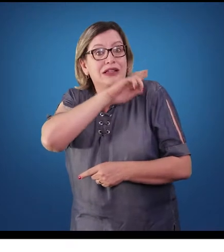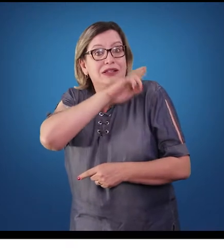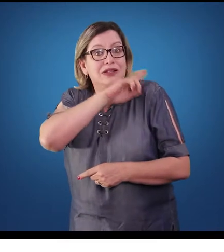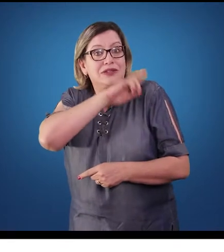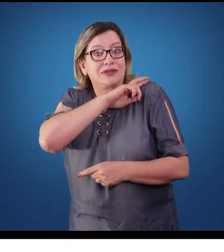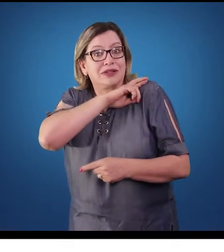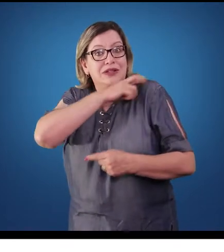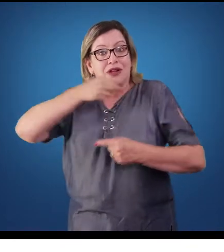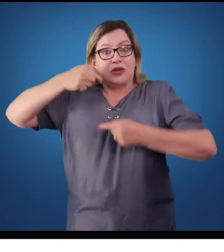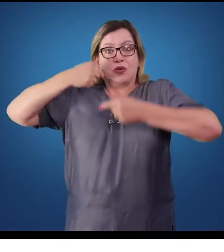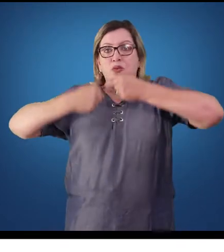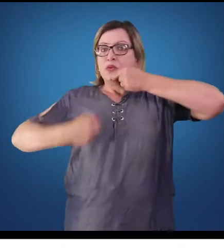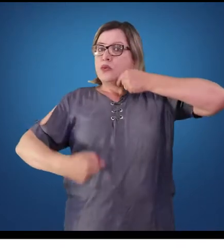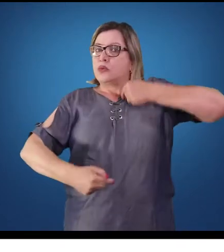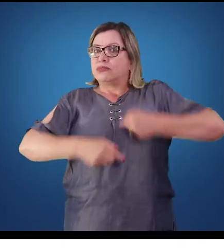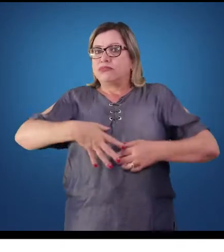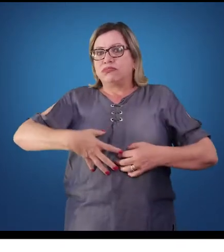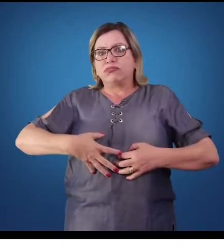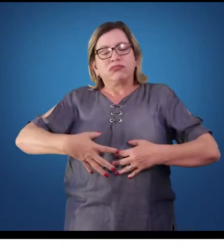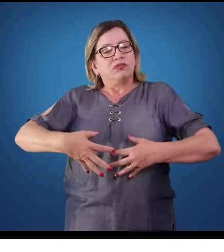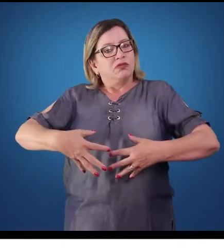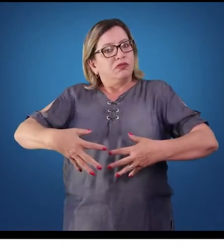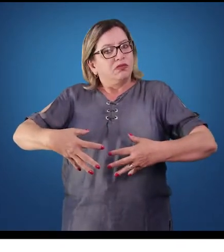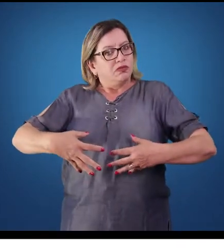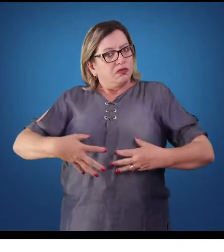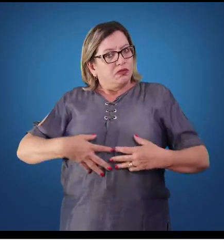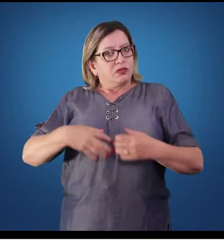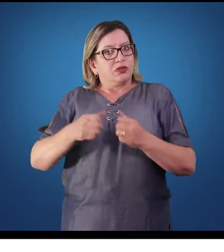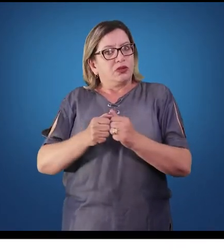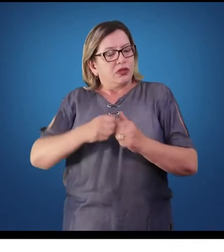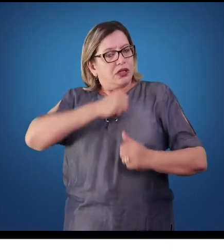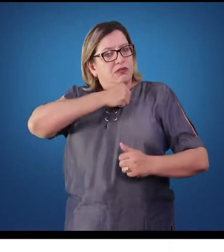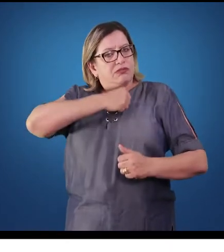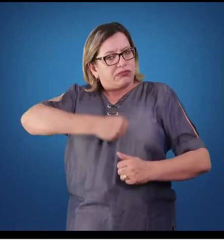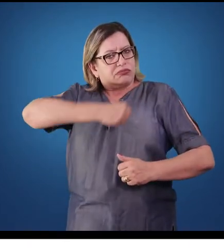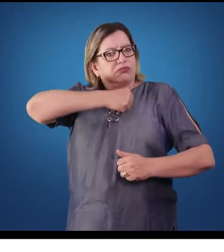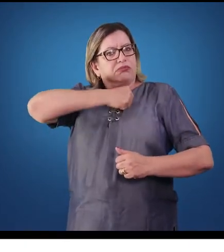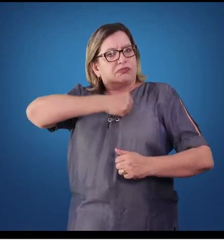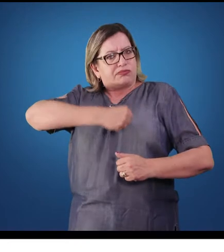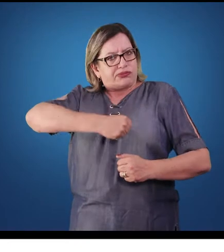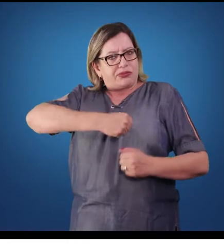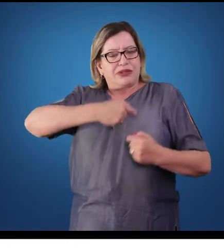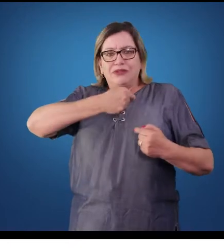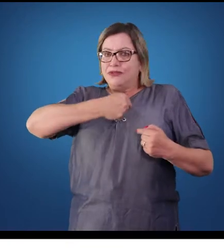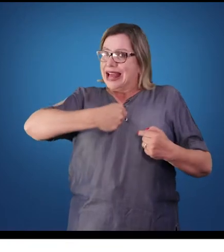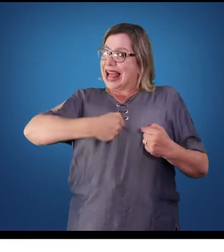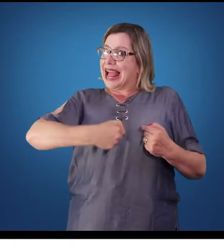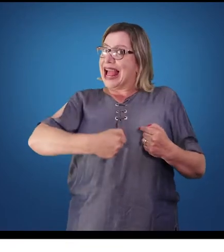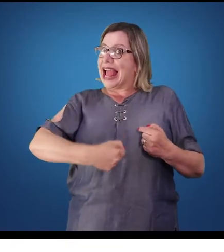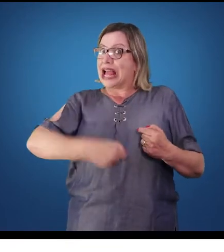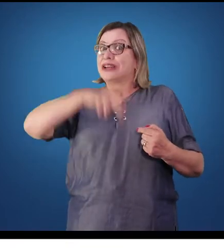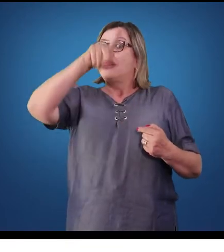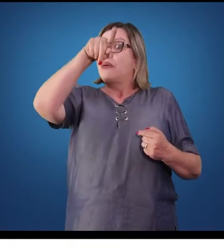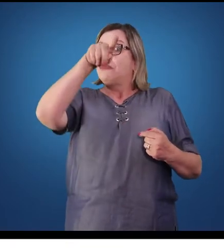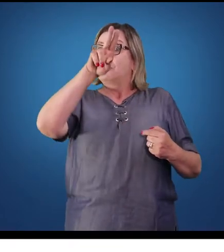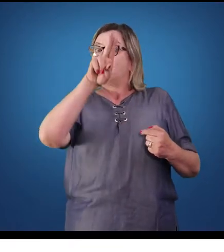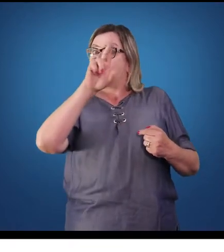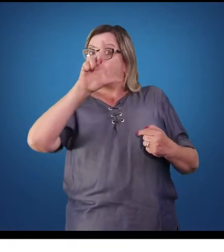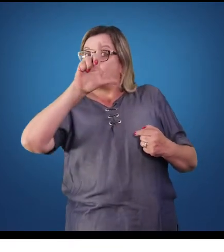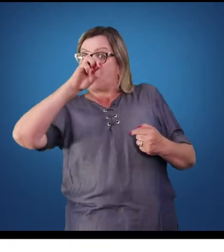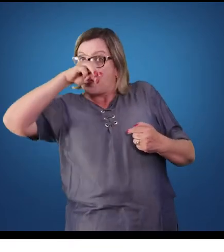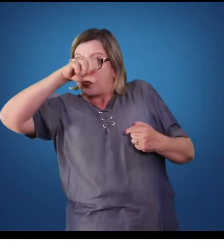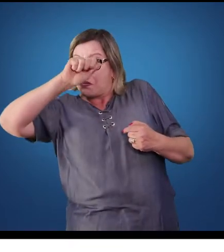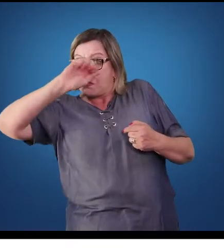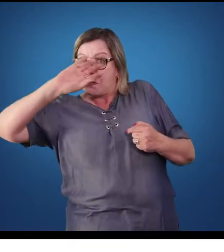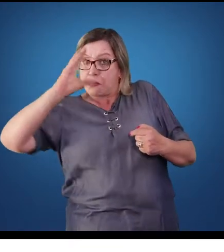chamamos de circulação pulmonar, ou seja, eles são responsáveis por bombear o sangue ao pulmão, onde ocorrerá as trocas